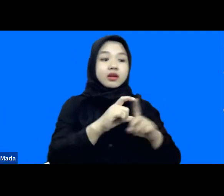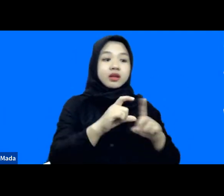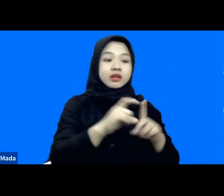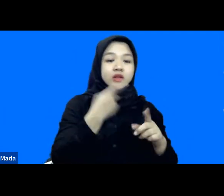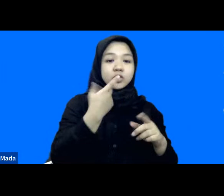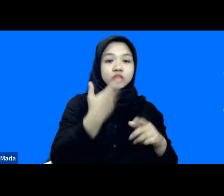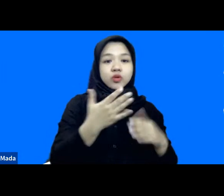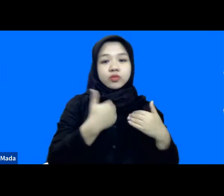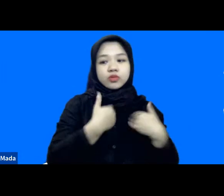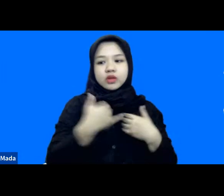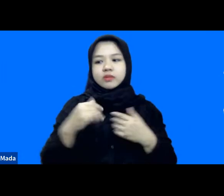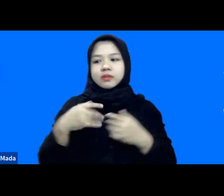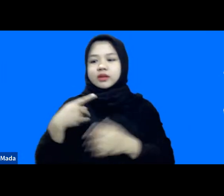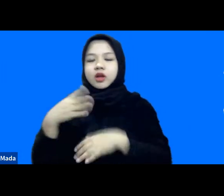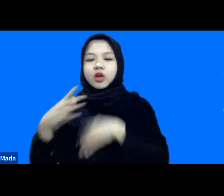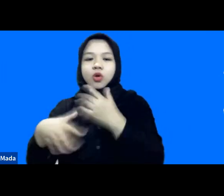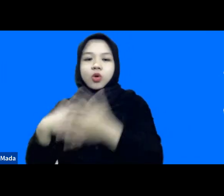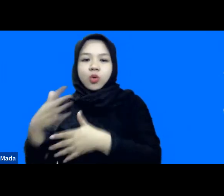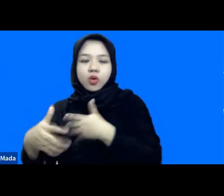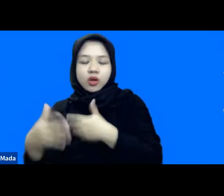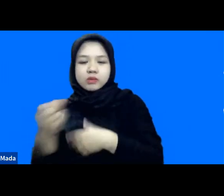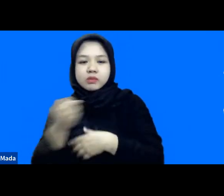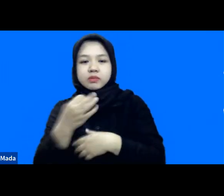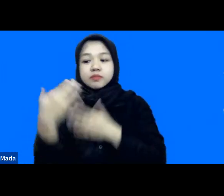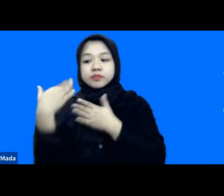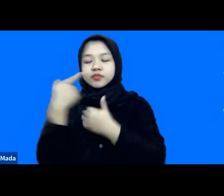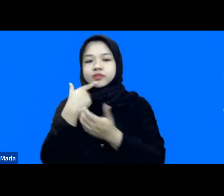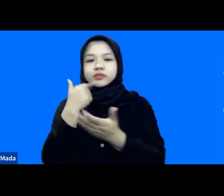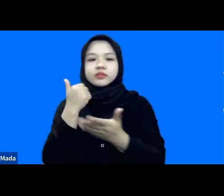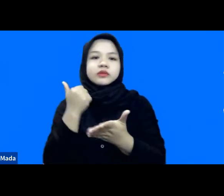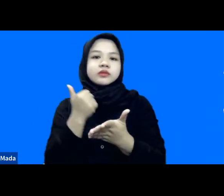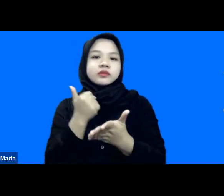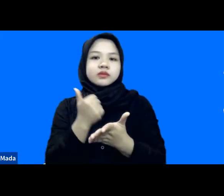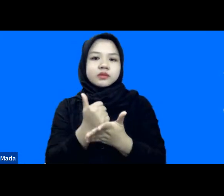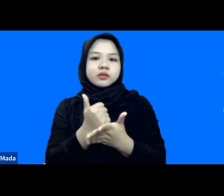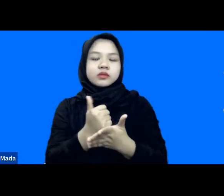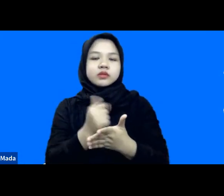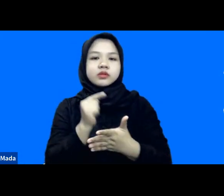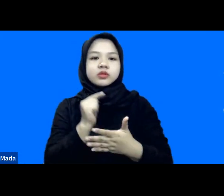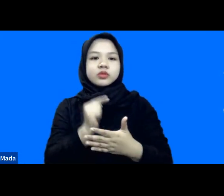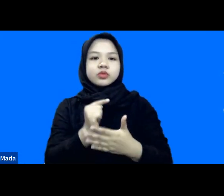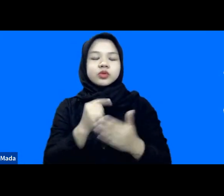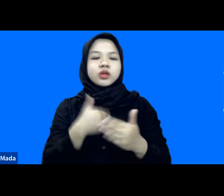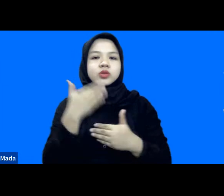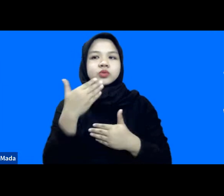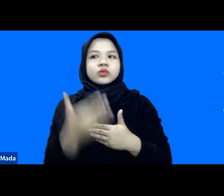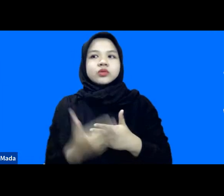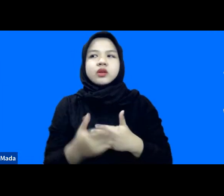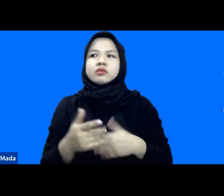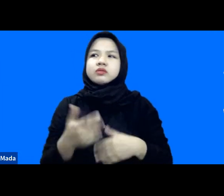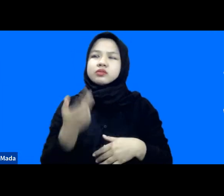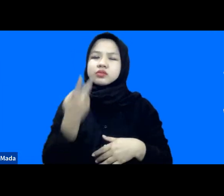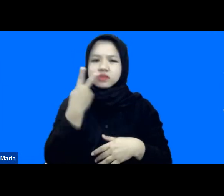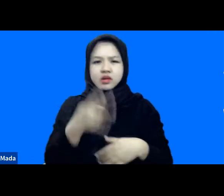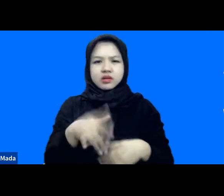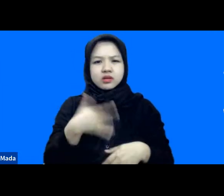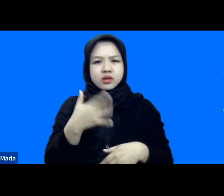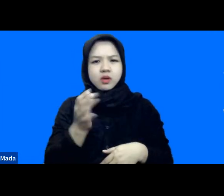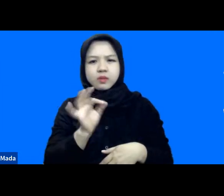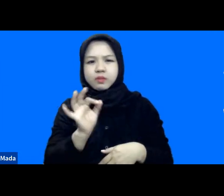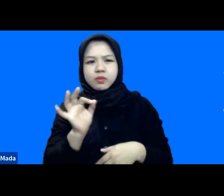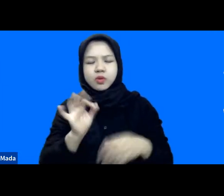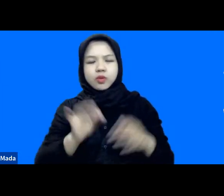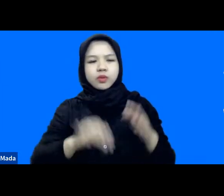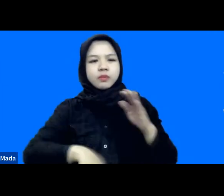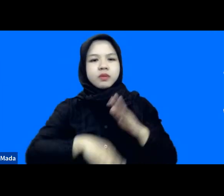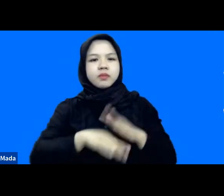miliki dan kita kelola oleh beberapa pemangku kepentingan itu kemudian dirasa belum bisa memenuhi